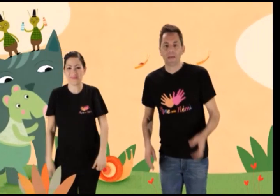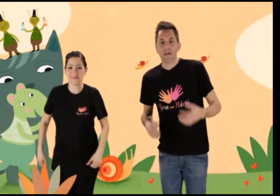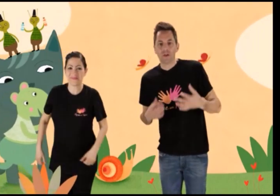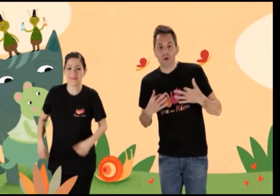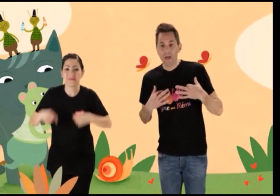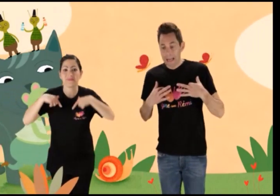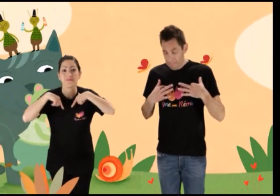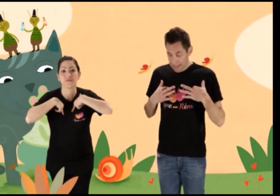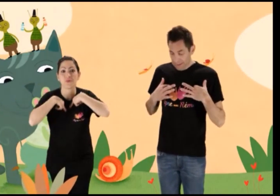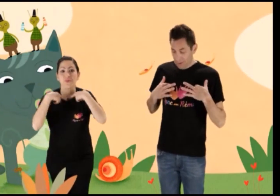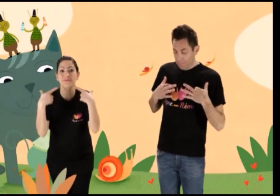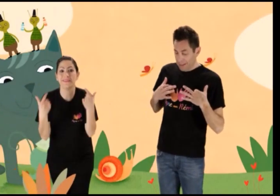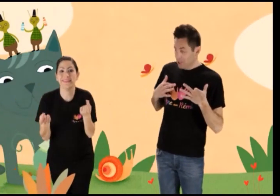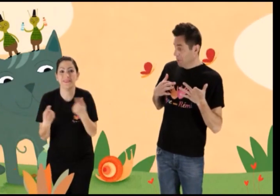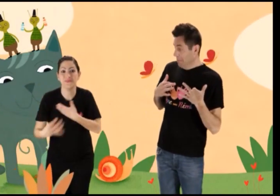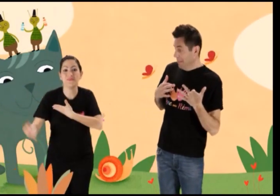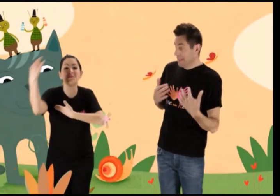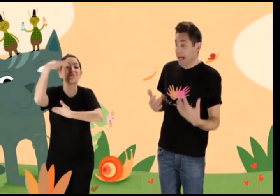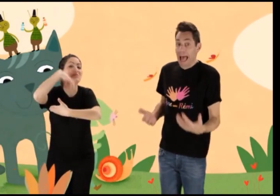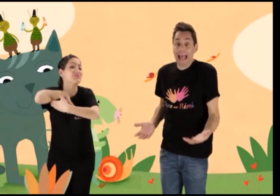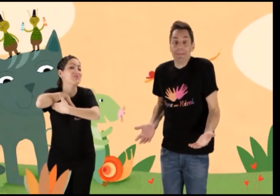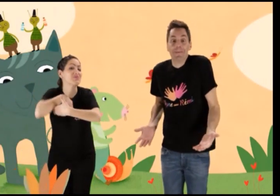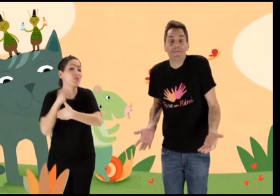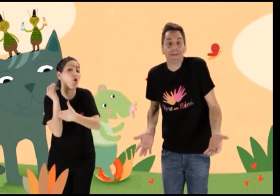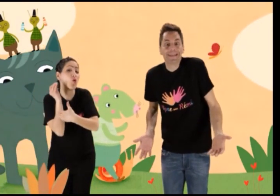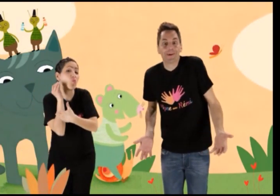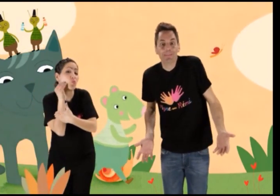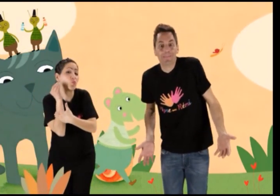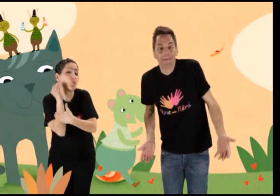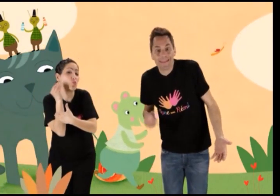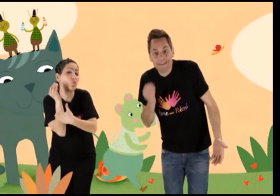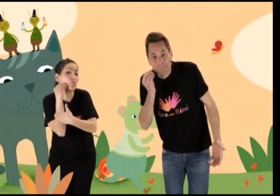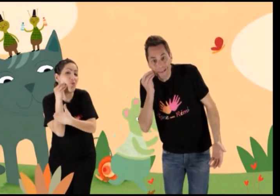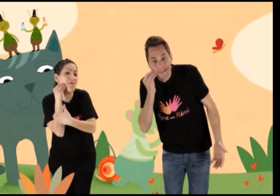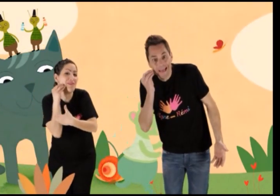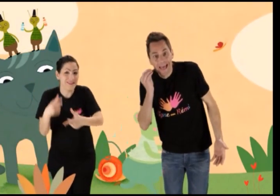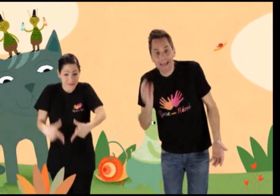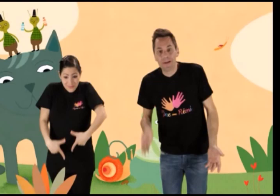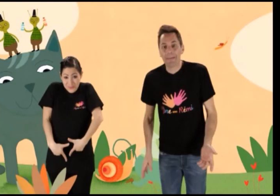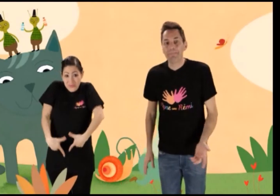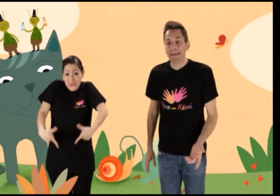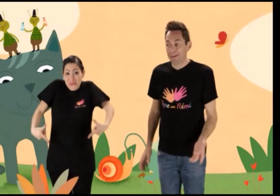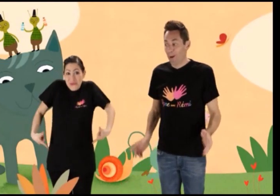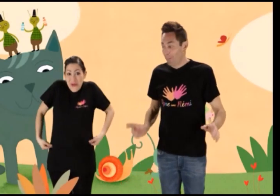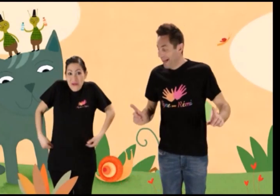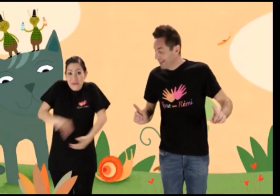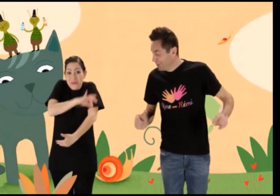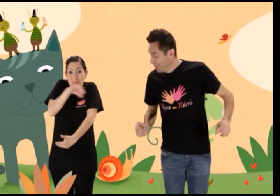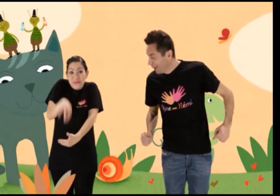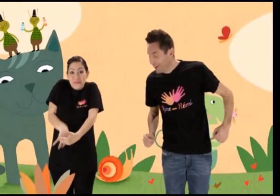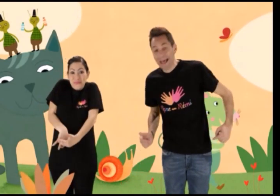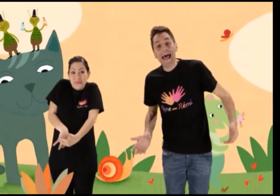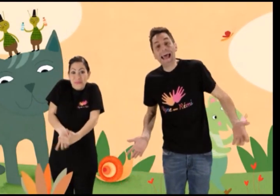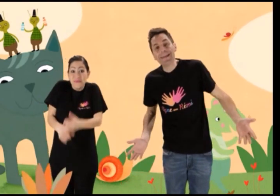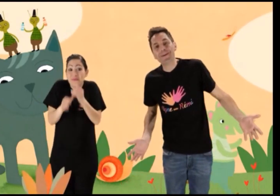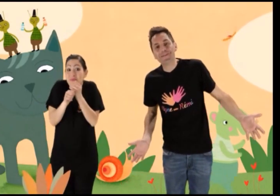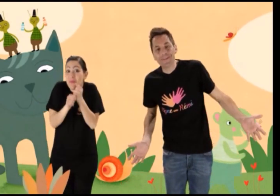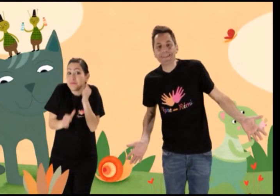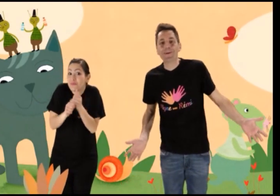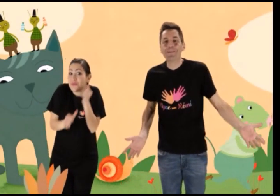Je la mets dans ma chemise, elle me fait trois petites bises, je la mets dans ma culotte, elle me fait trois